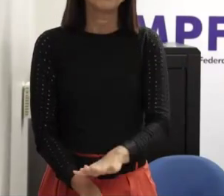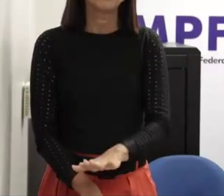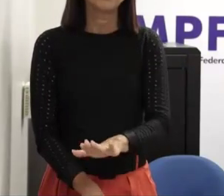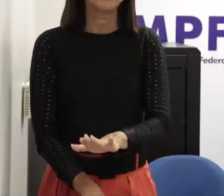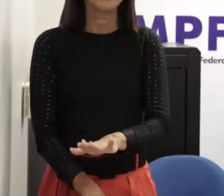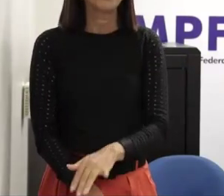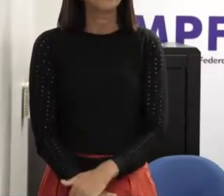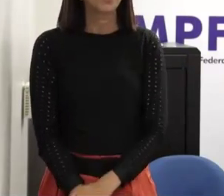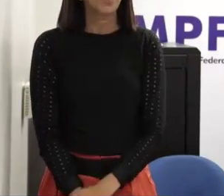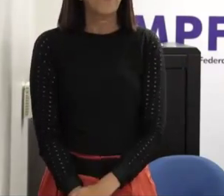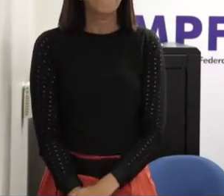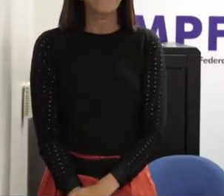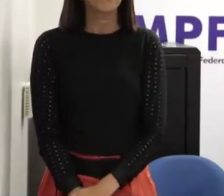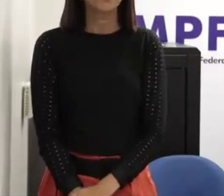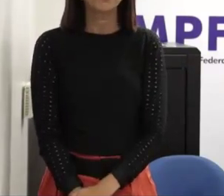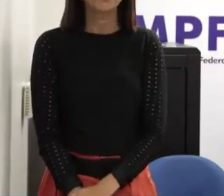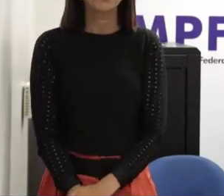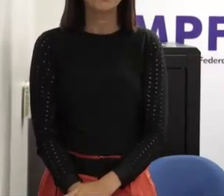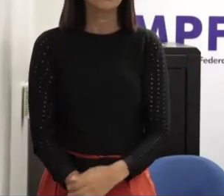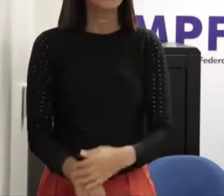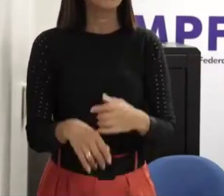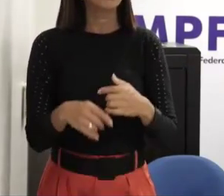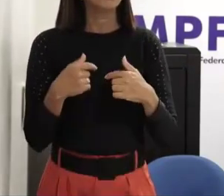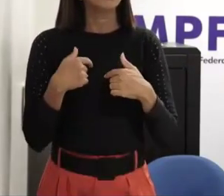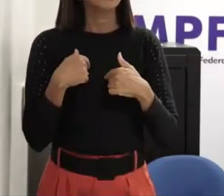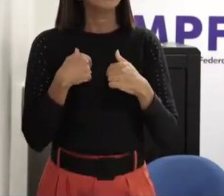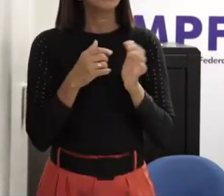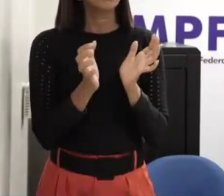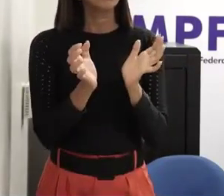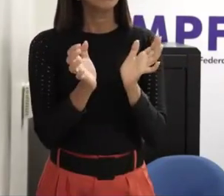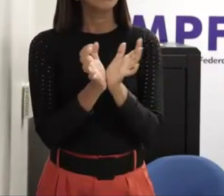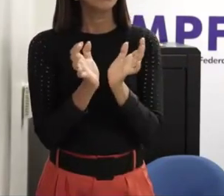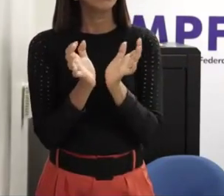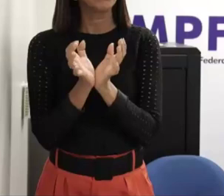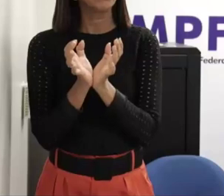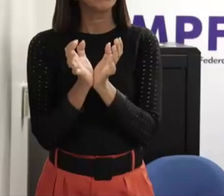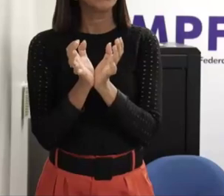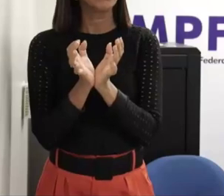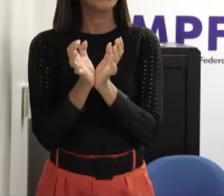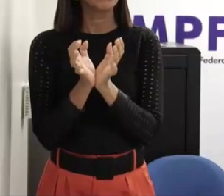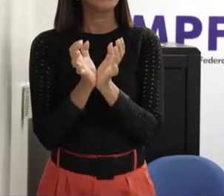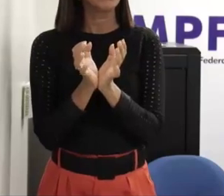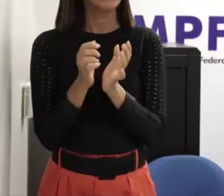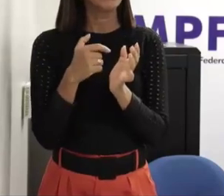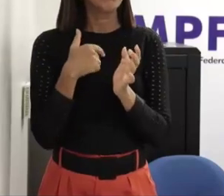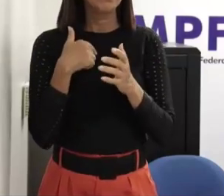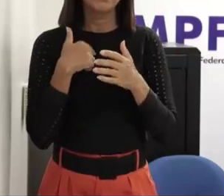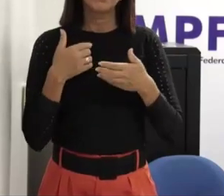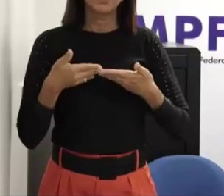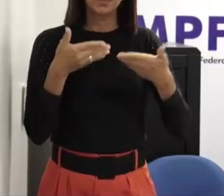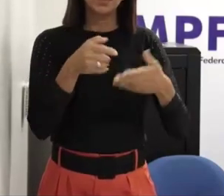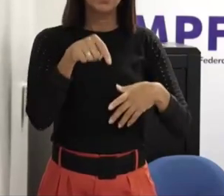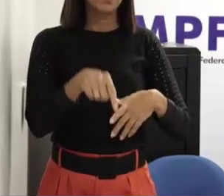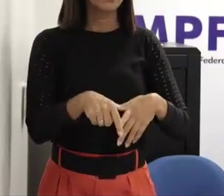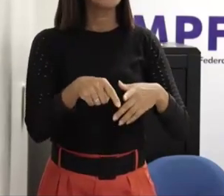bom como assistente social de uma escola uma instituição particular fico muito feliz com a provocação da temática